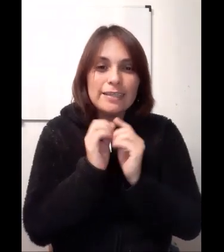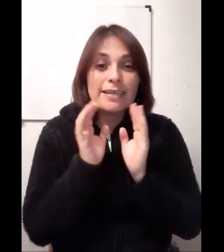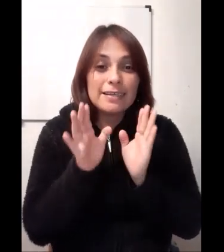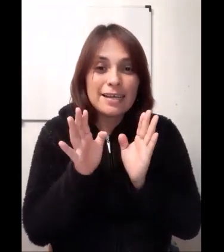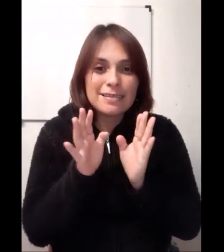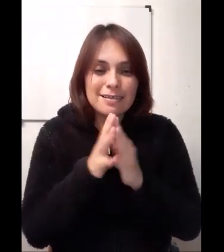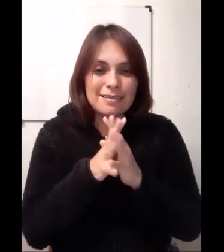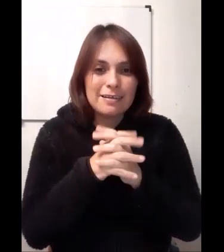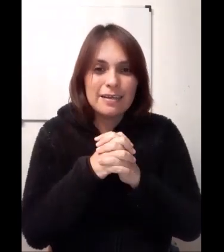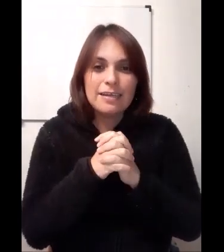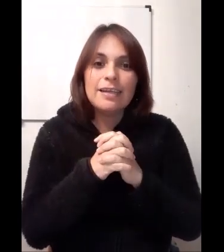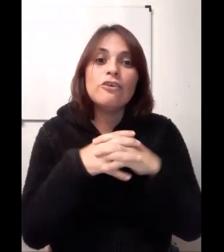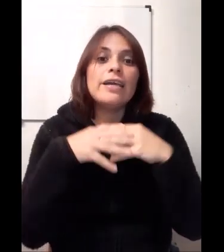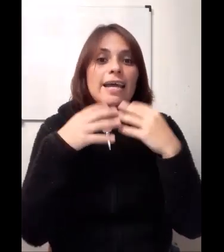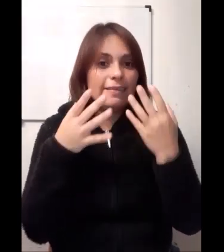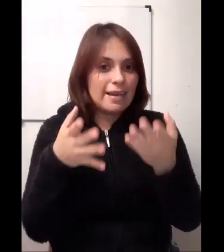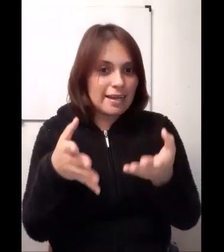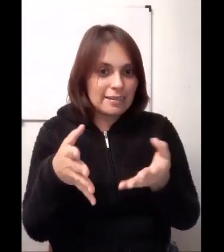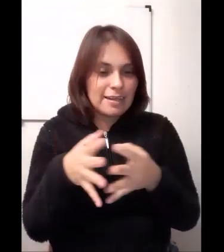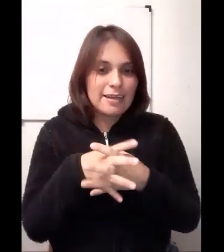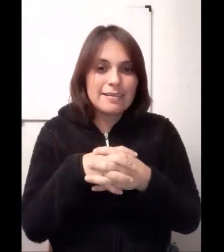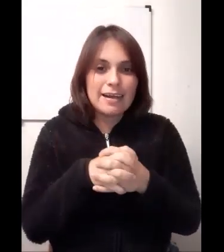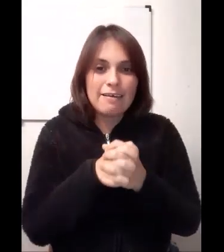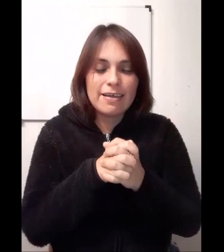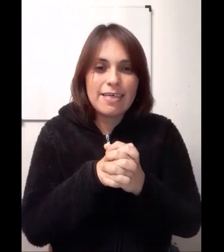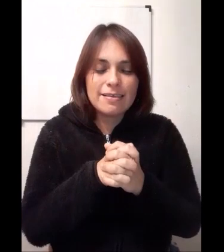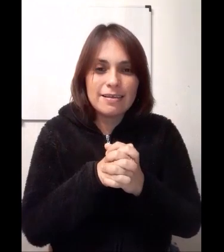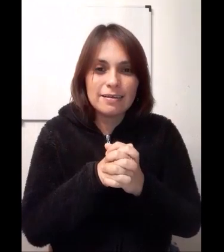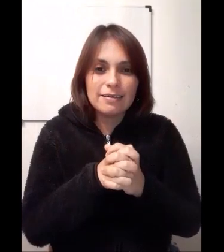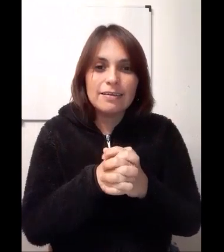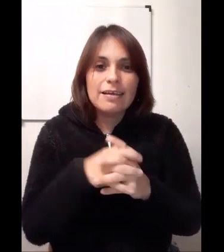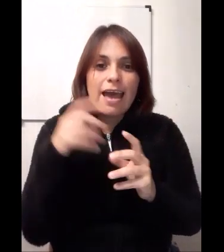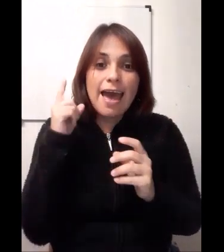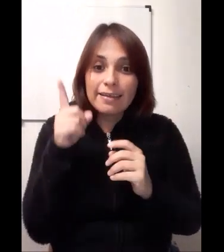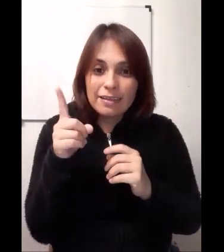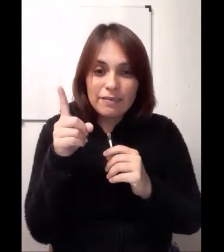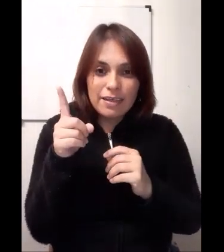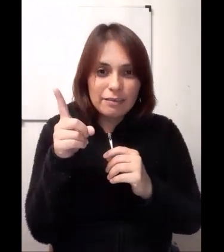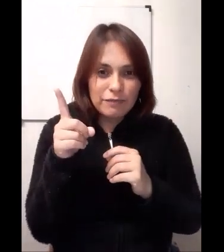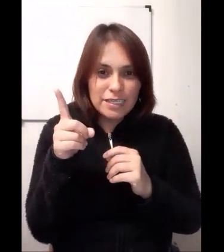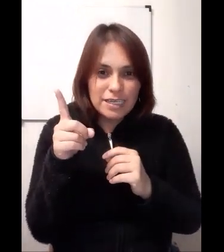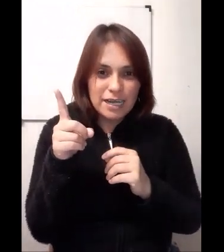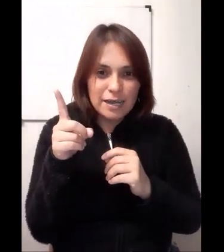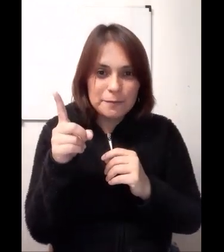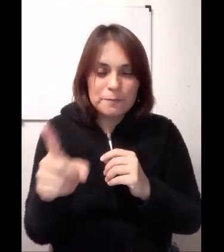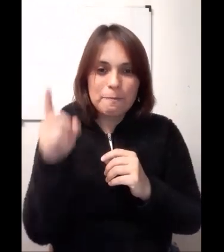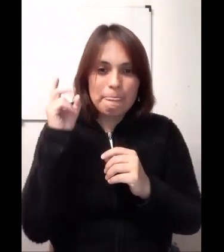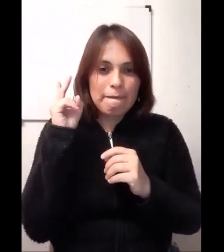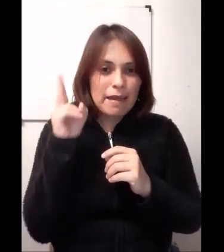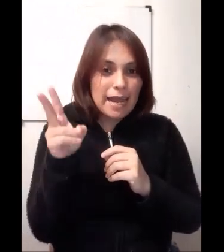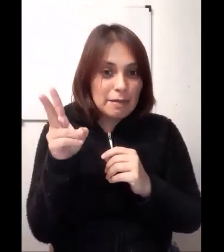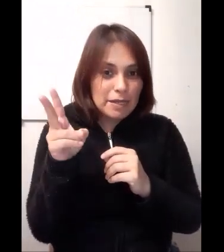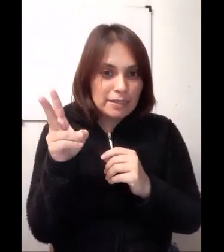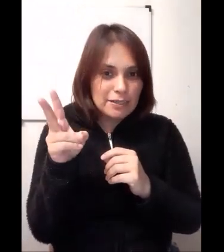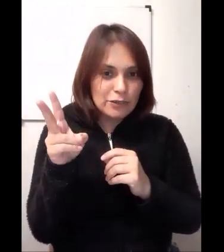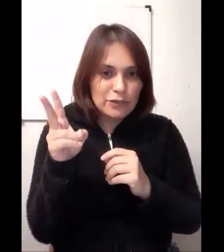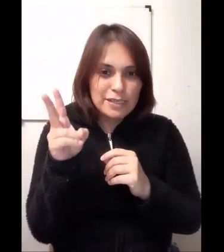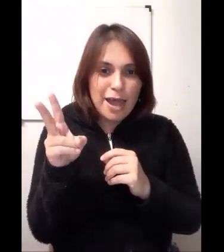estas clases Y lo que la tía Karina les acaba de decir Actividad física Alimentación